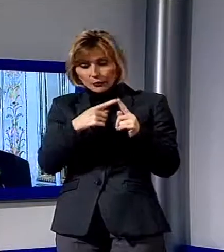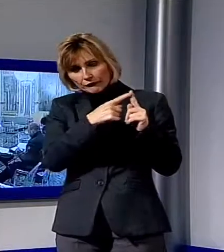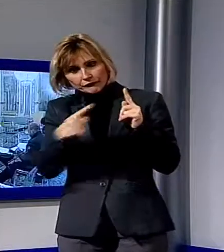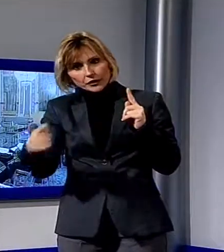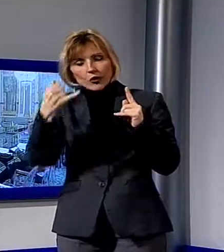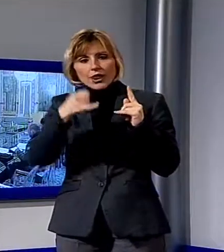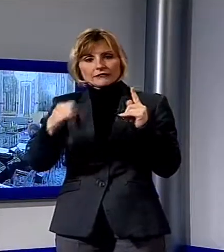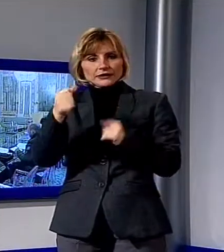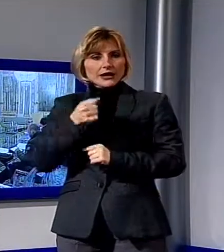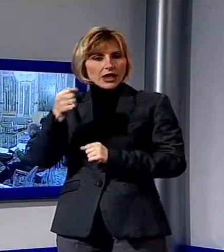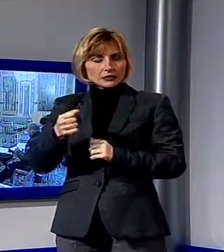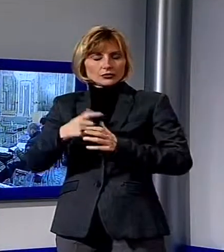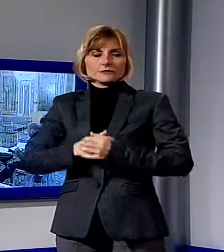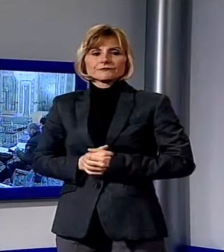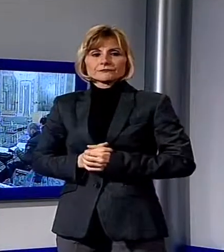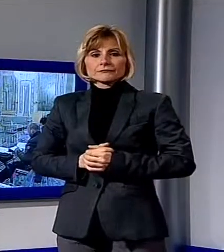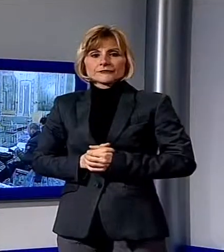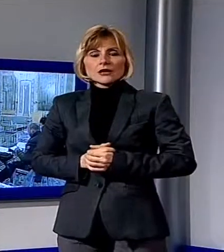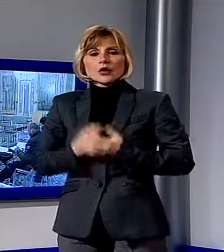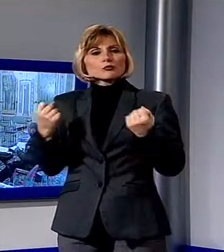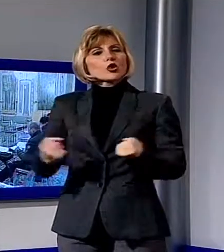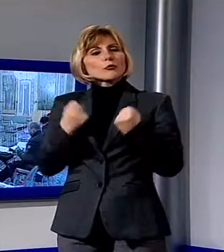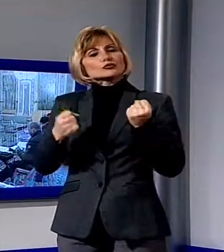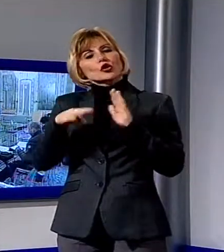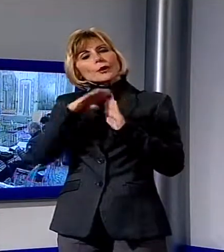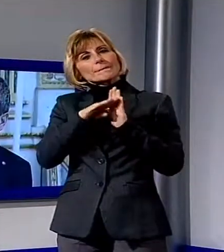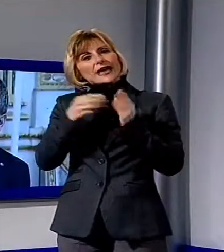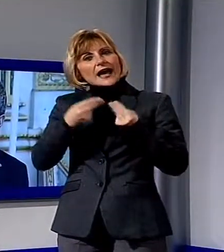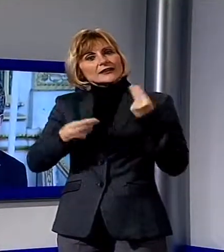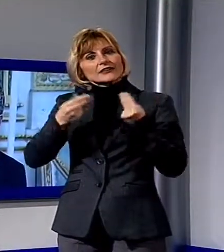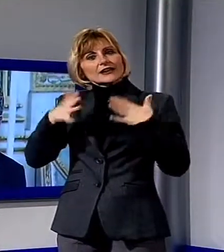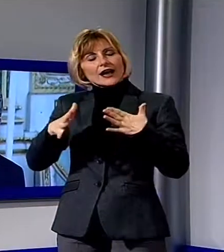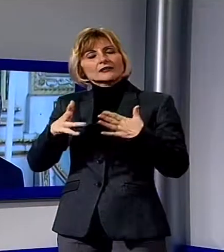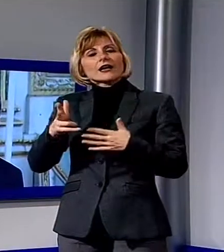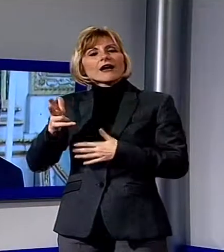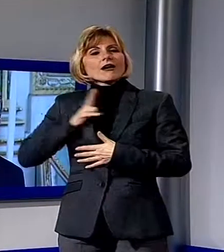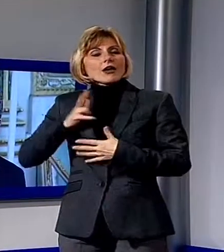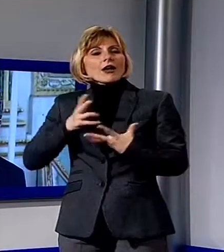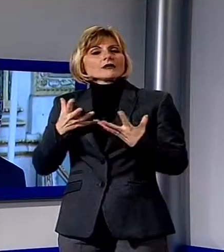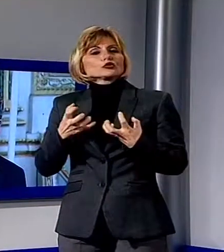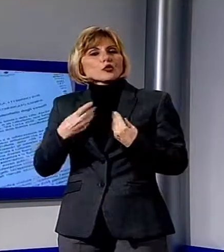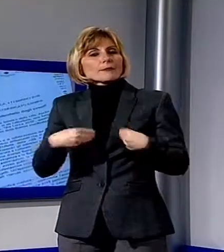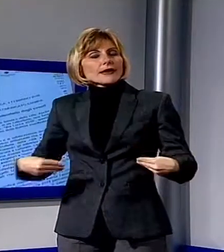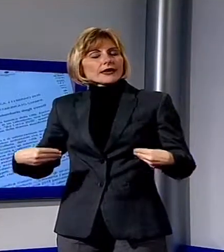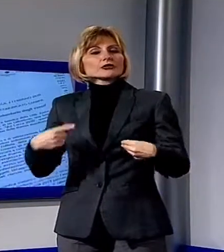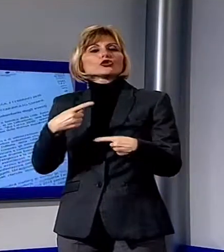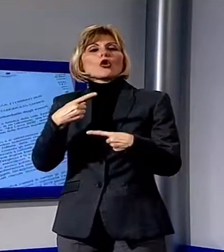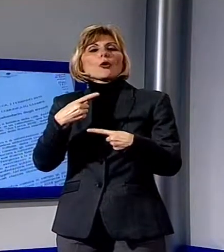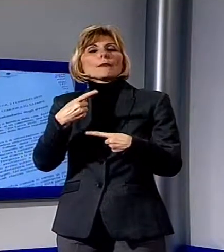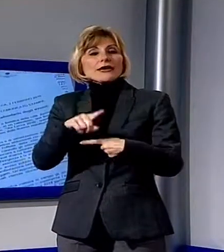Una promozione pianificata che diventa un prezioso strumento per i lucchesi ma anche per i turisti che potranno così programmare con